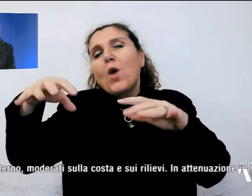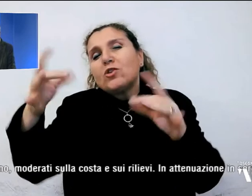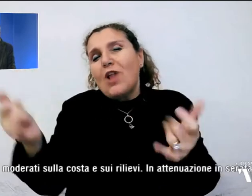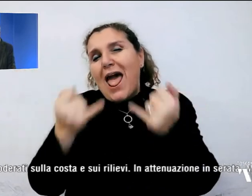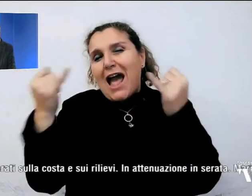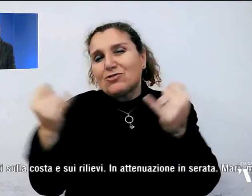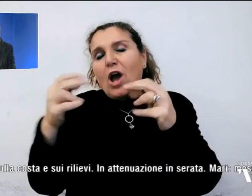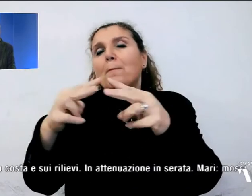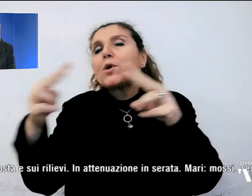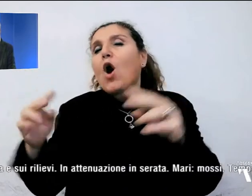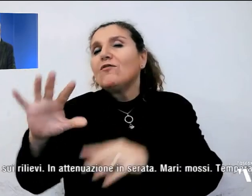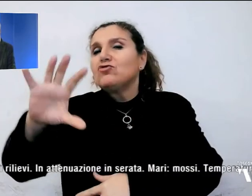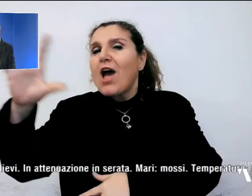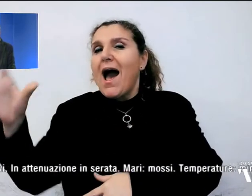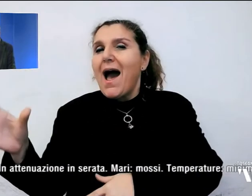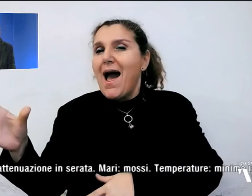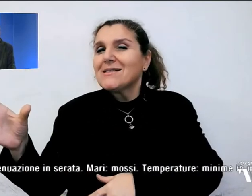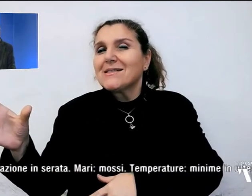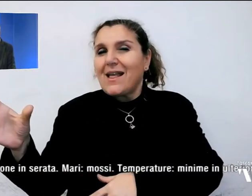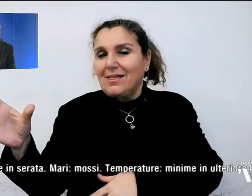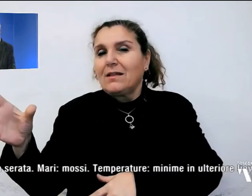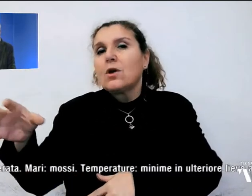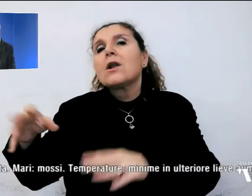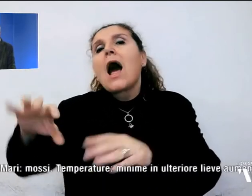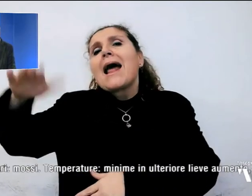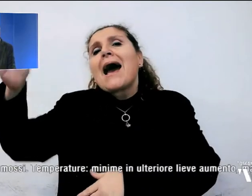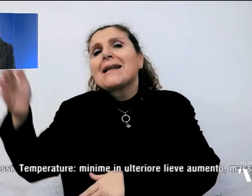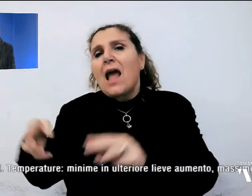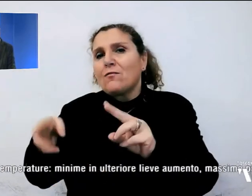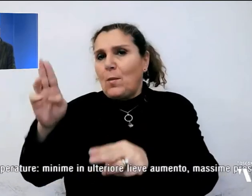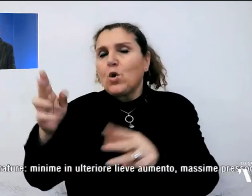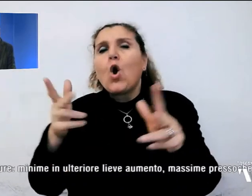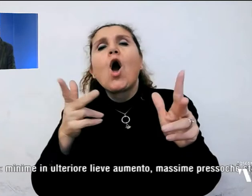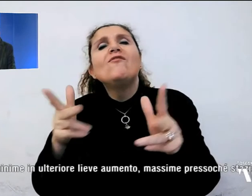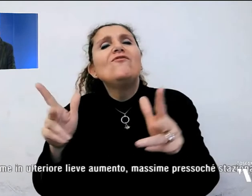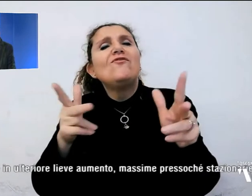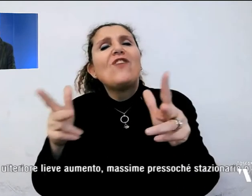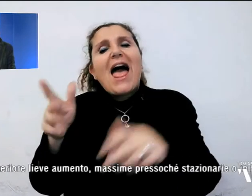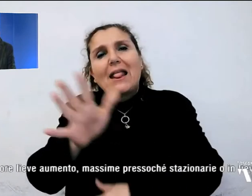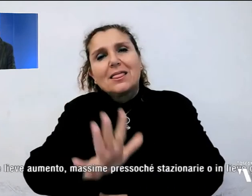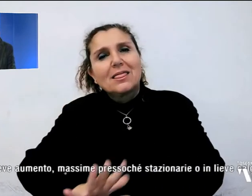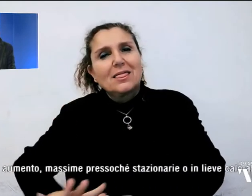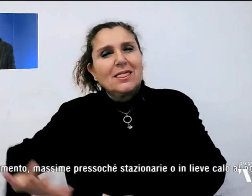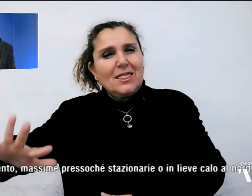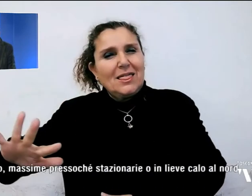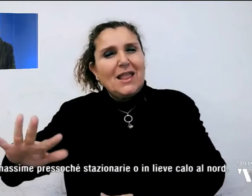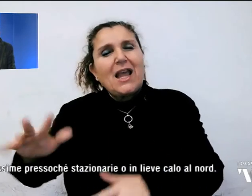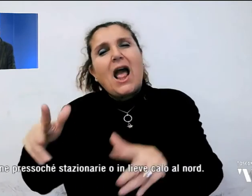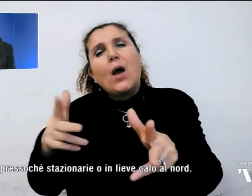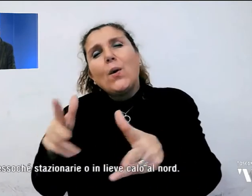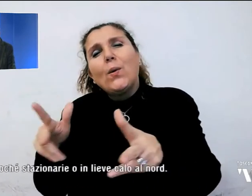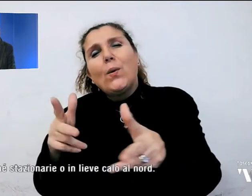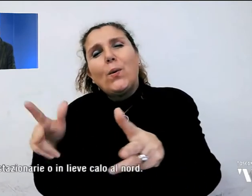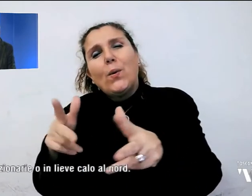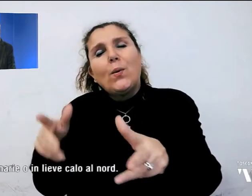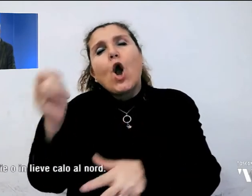settentrionali, più probabili sui rilievi. Venti meridionali, deboli nell'interno, moderati